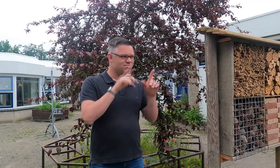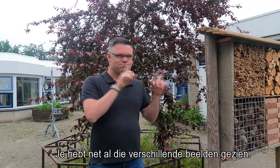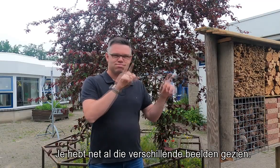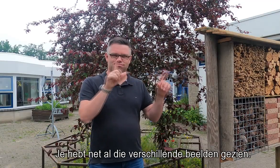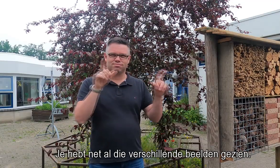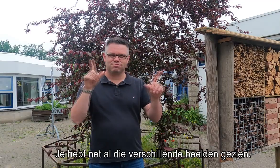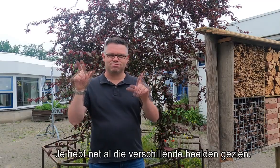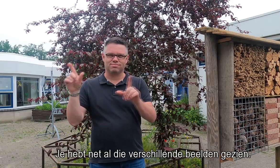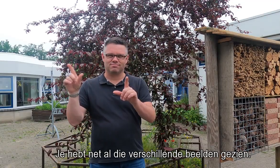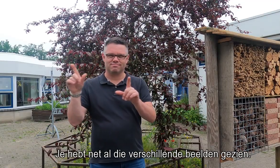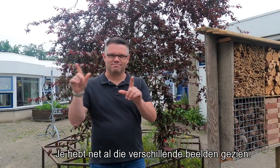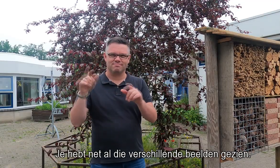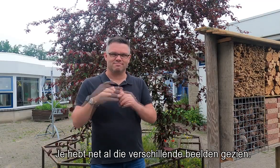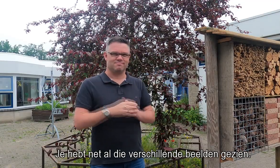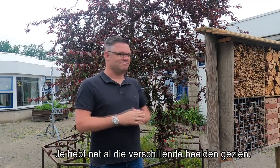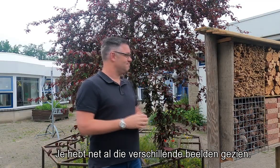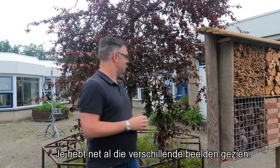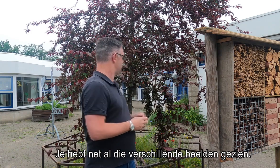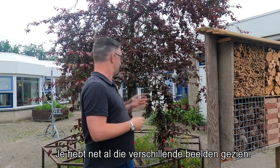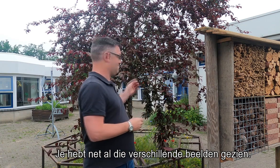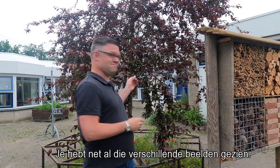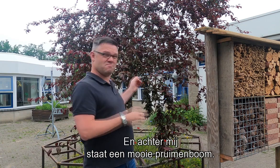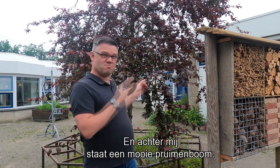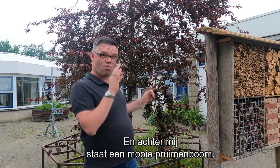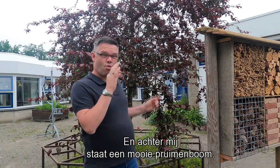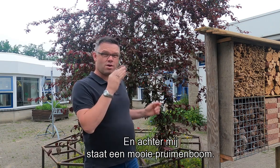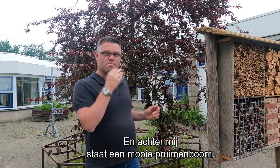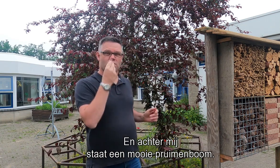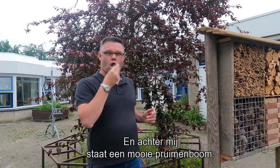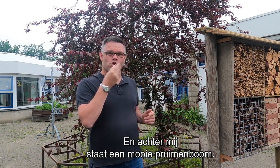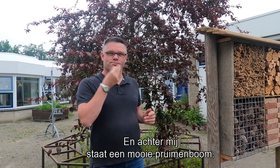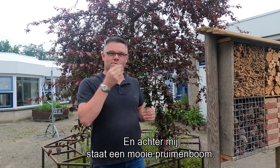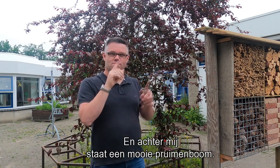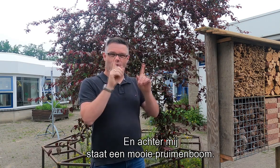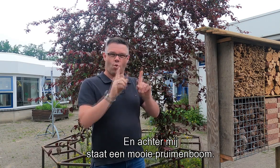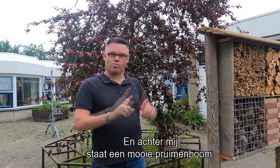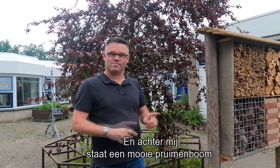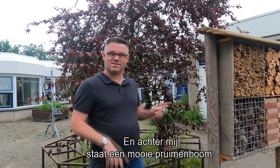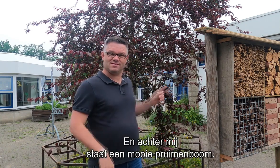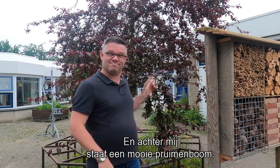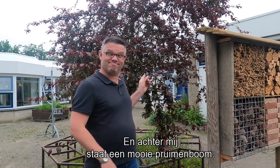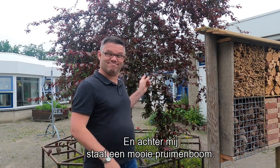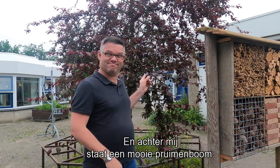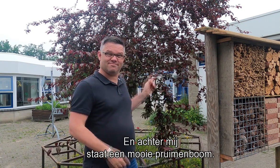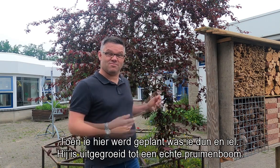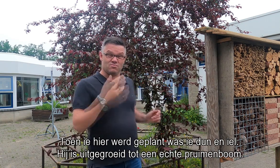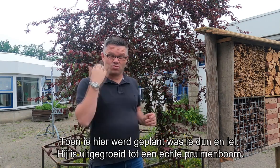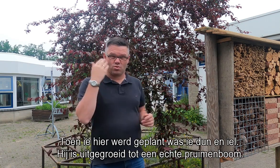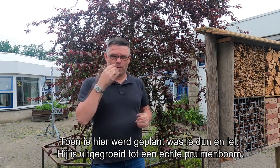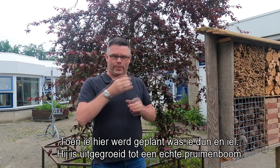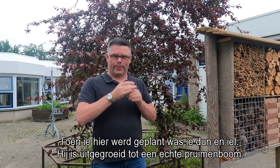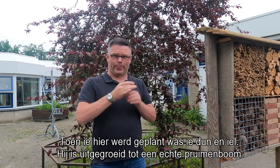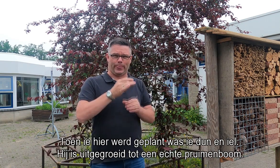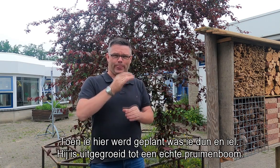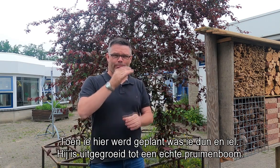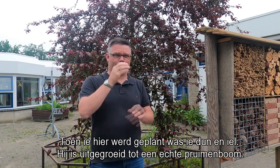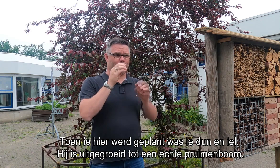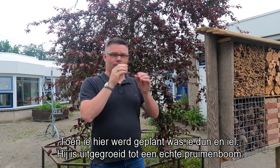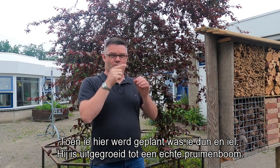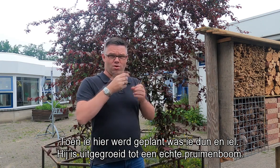Je hebt net al die verschillende beelden gezien. En achter mij staat een mooie pruimenboom. Toen die hier werd geplant was hij dun en iel.